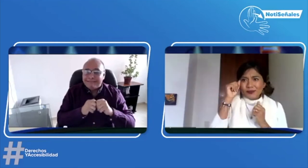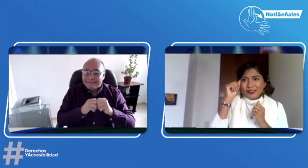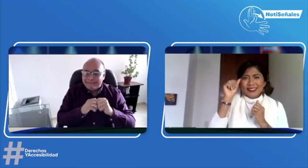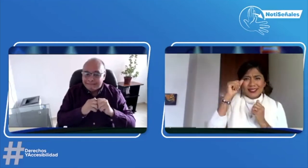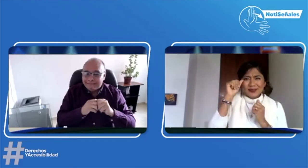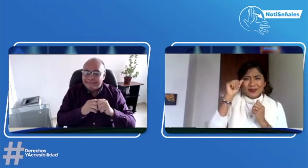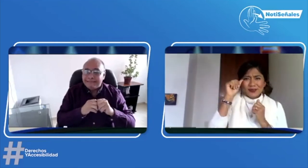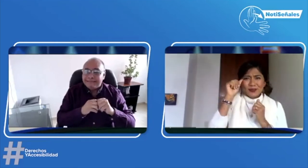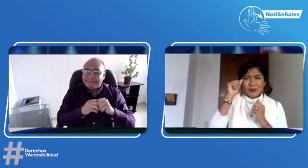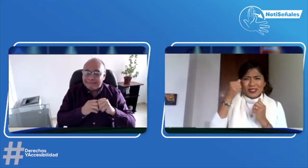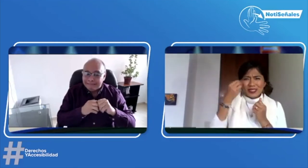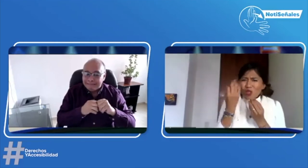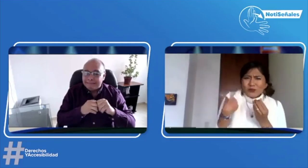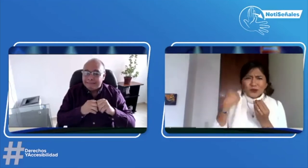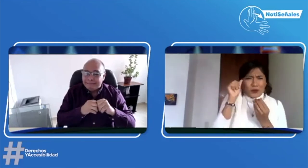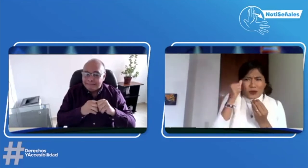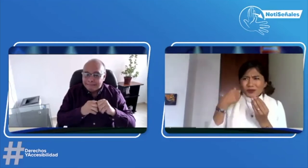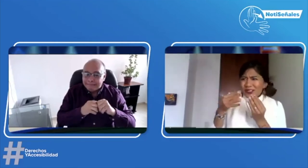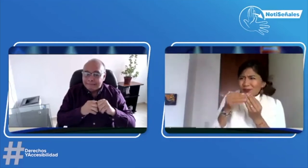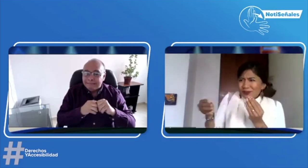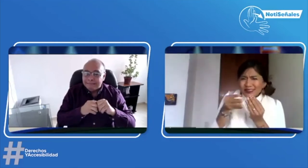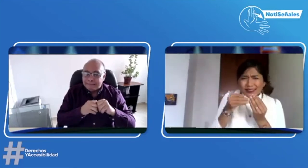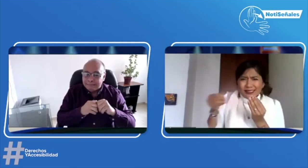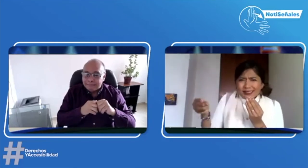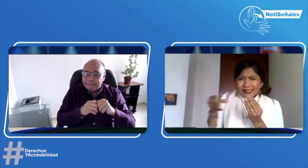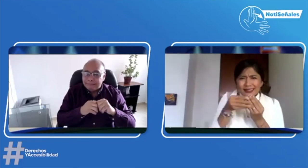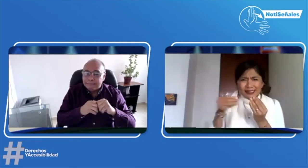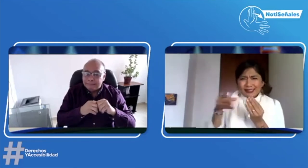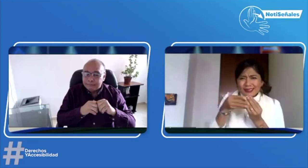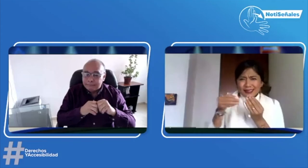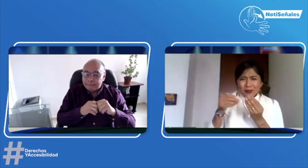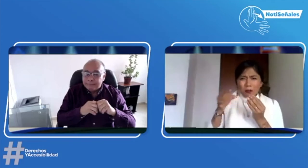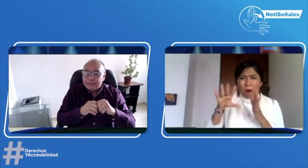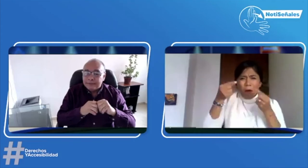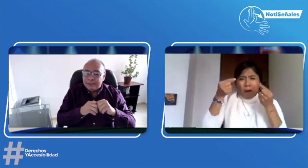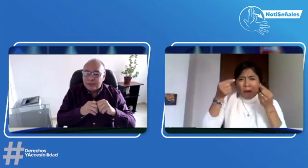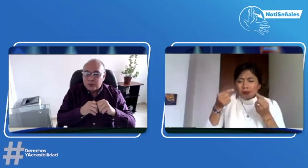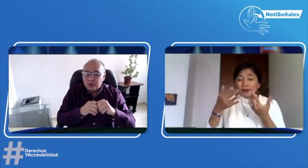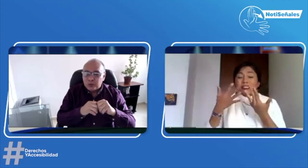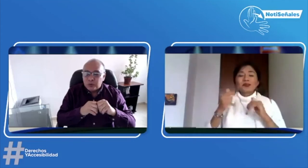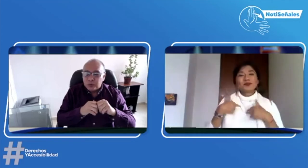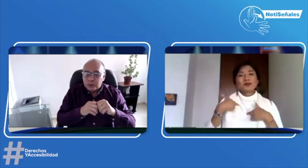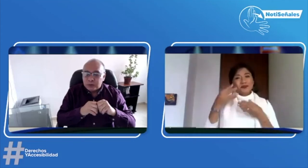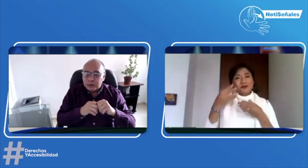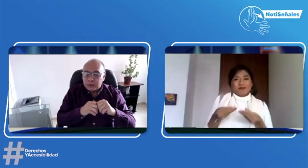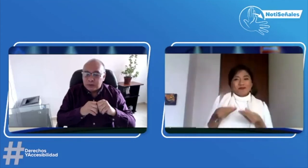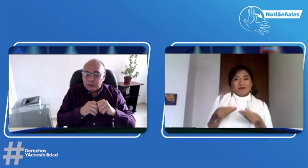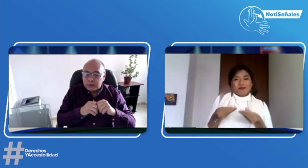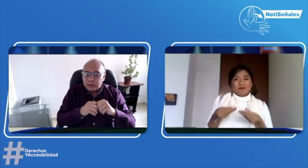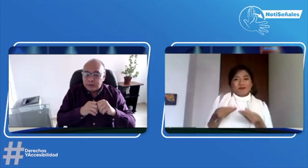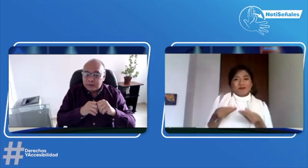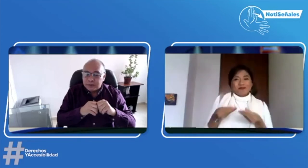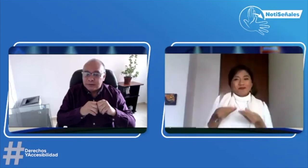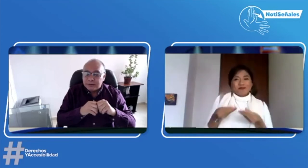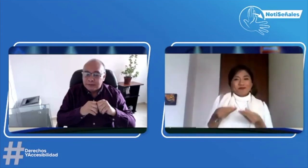qué difícil. Tenía que recordar muy bien cuántos eran los que llevaba. Cuando ya terminamos,